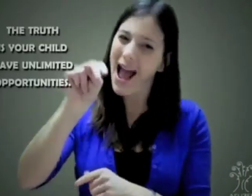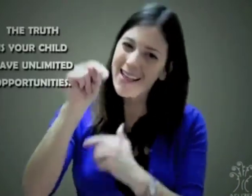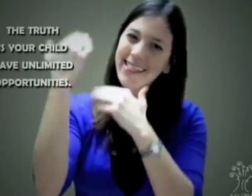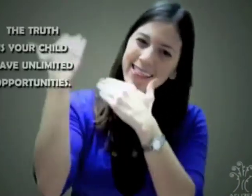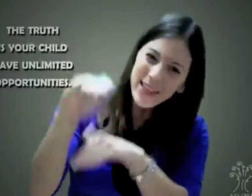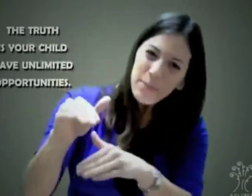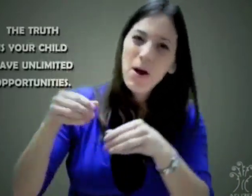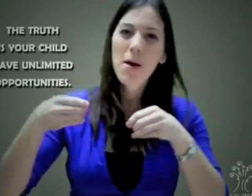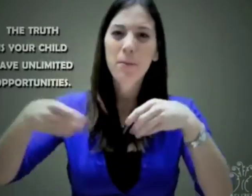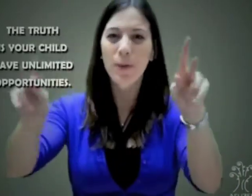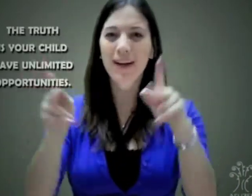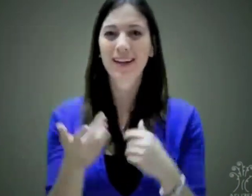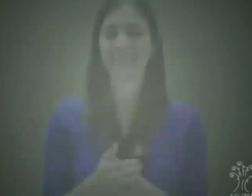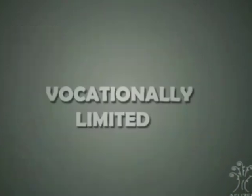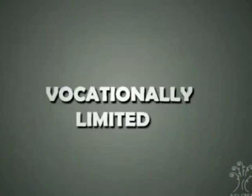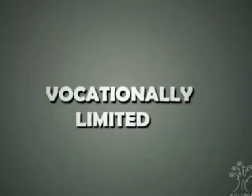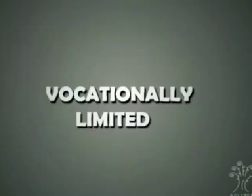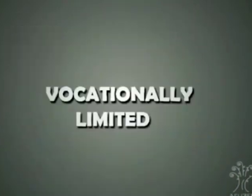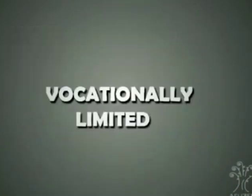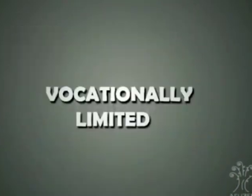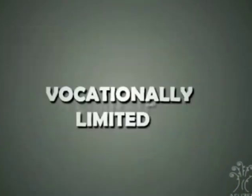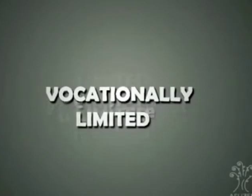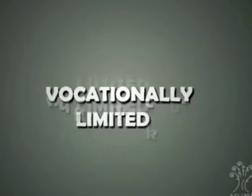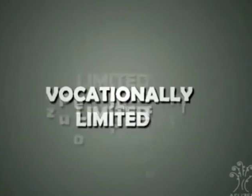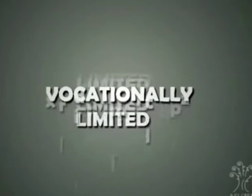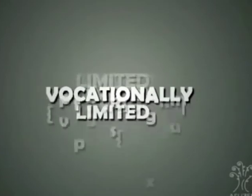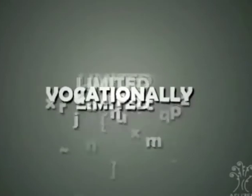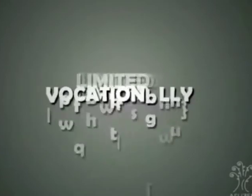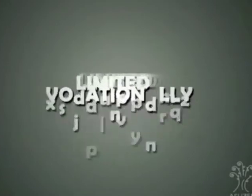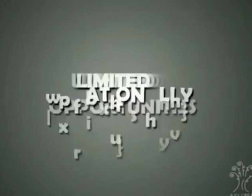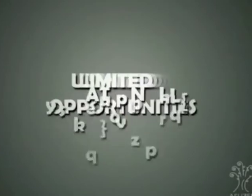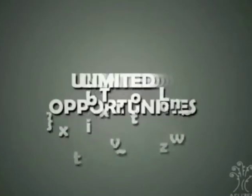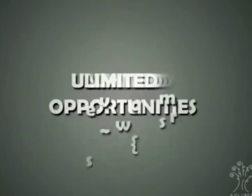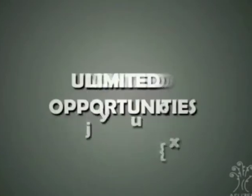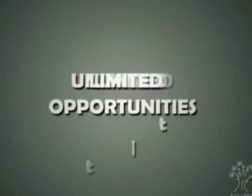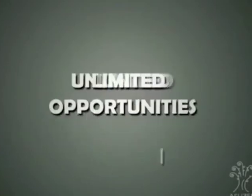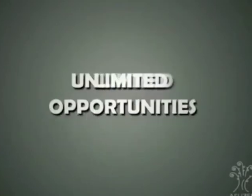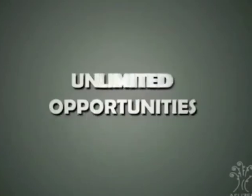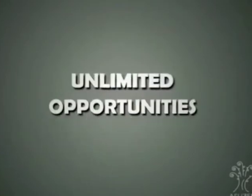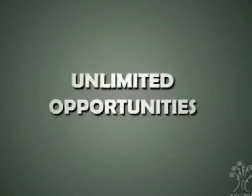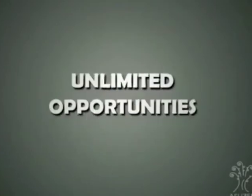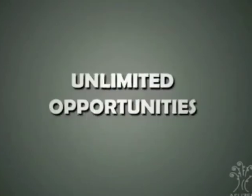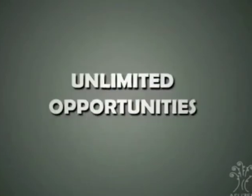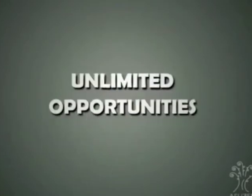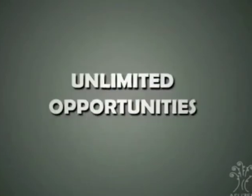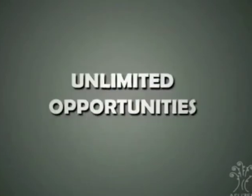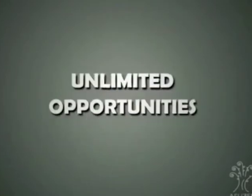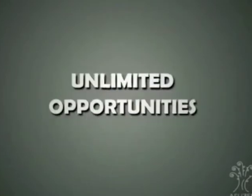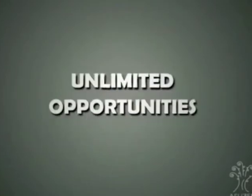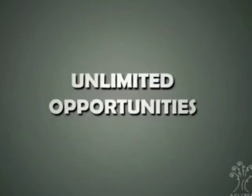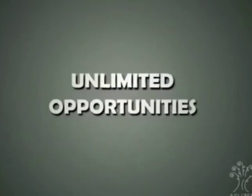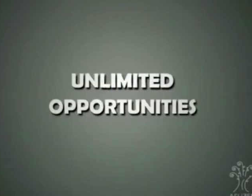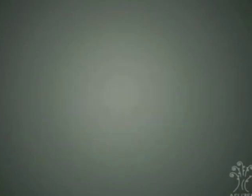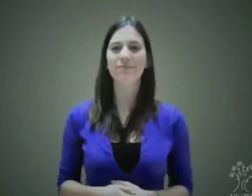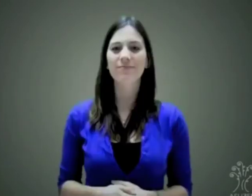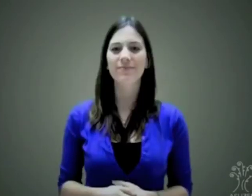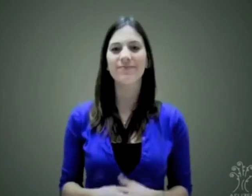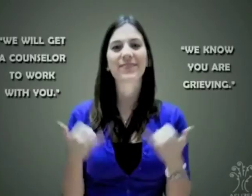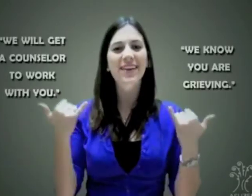un trabajo. Esto asusta a los padres. La verdad es que un niño sordo tiene posibilidades sin límites. El personal